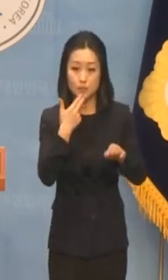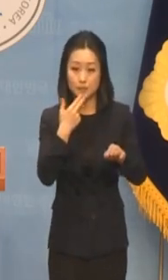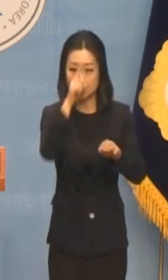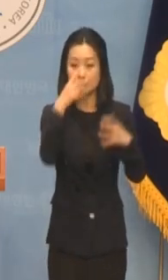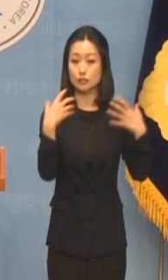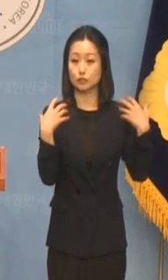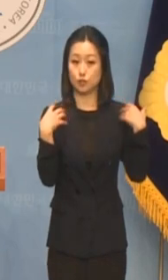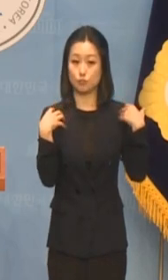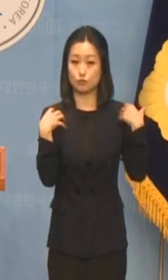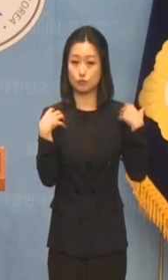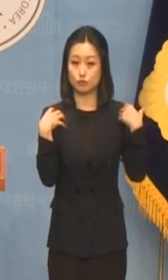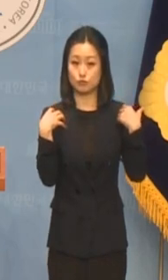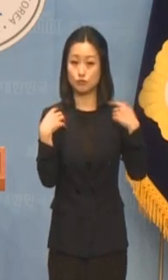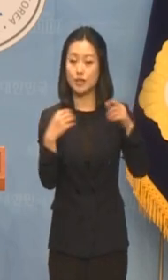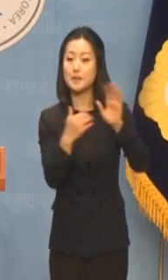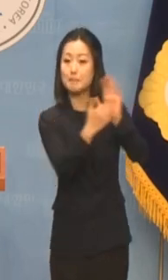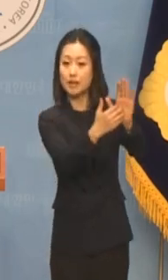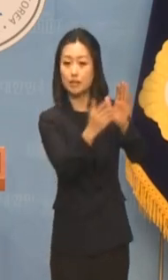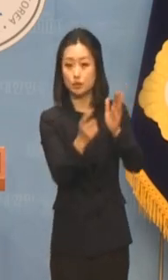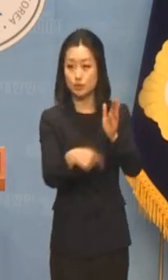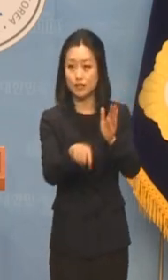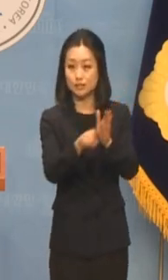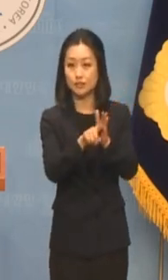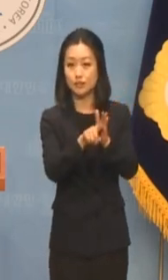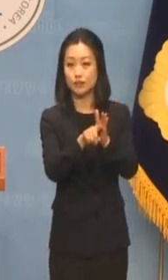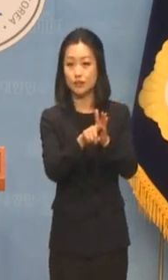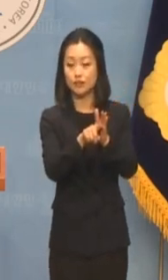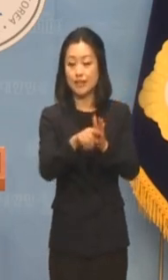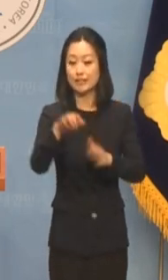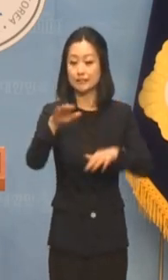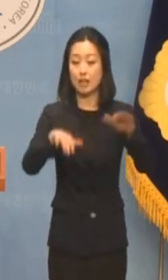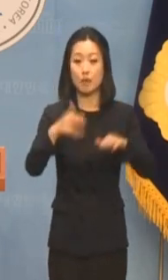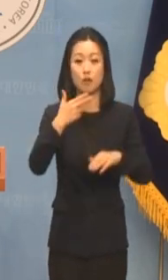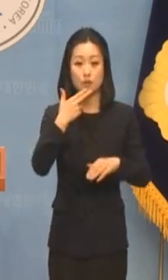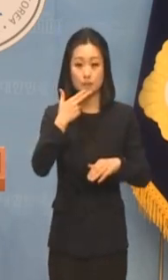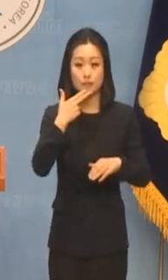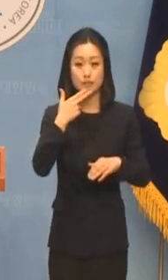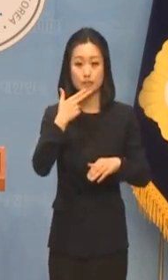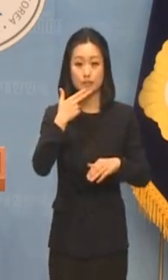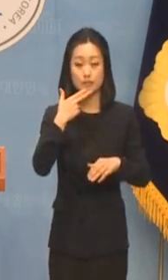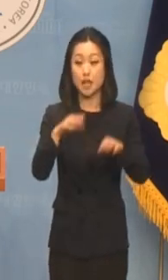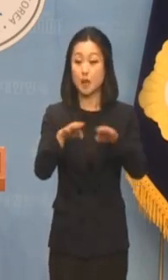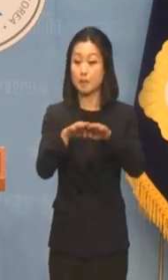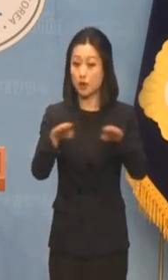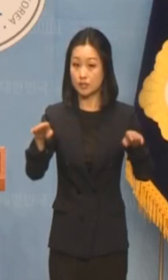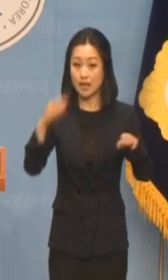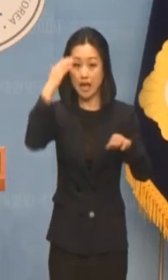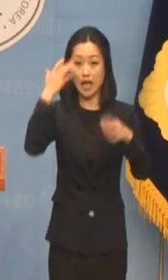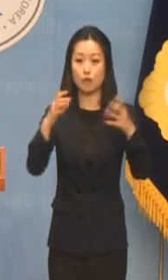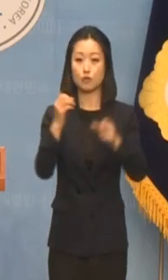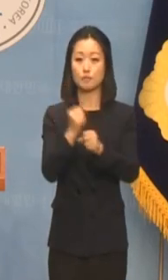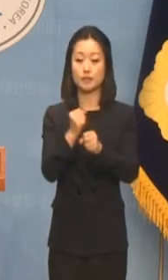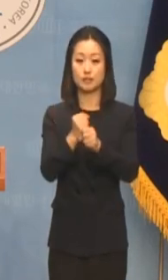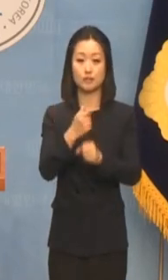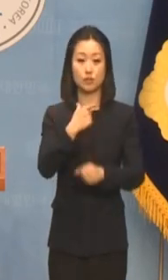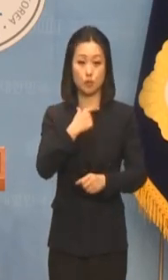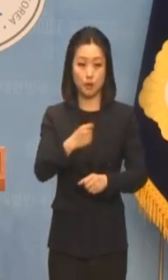수많은 시도를 막기 위해서 차별 없는 평등한 대한민국을 만들